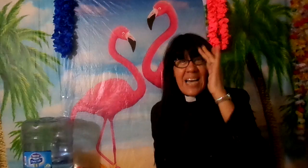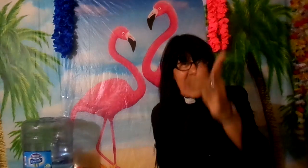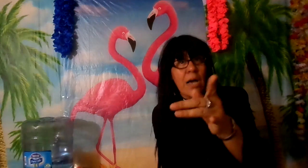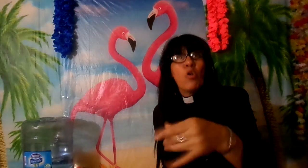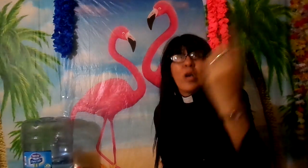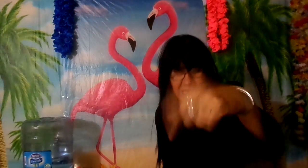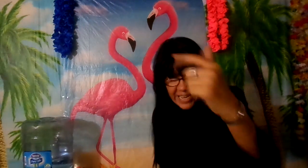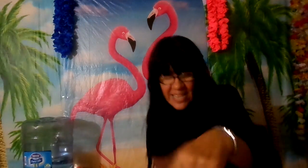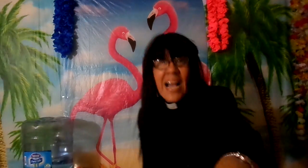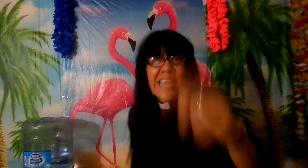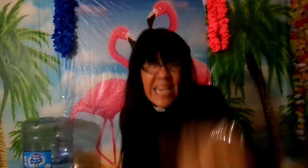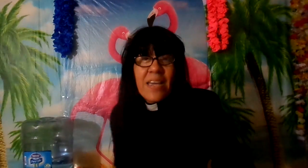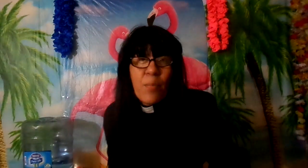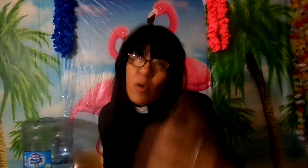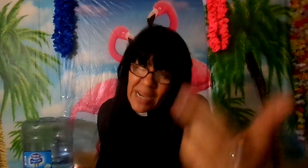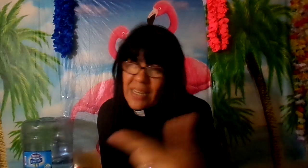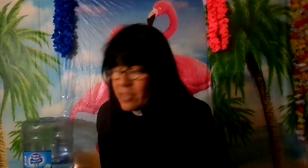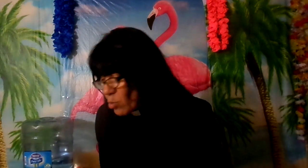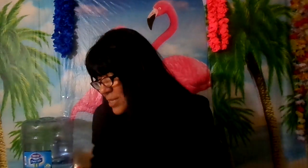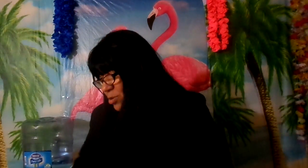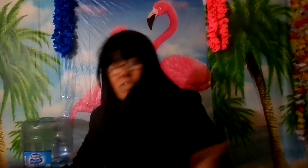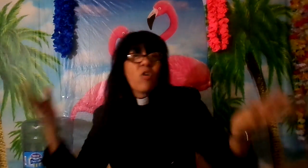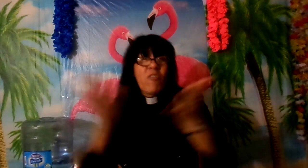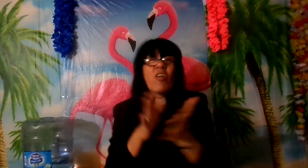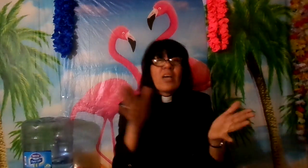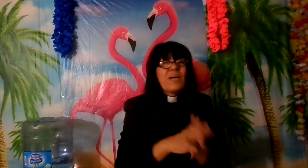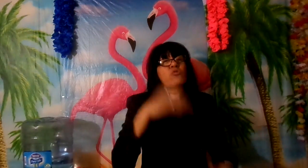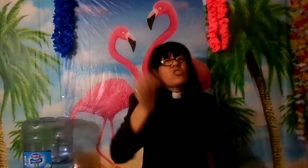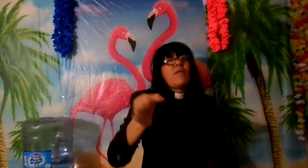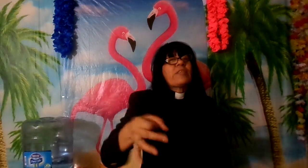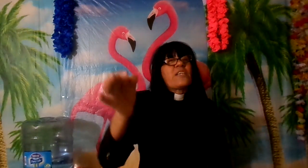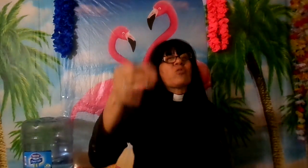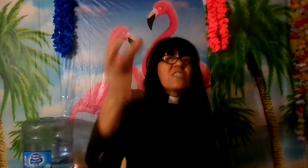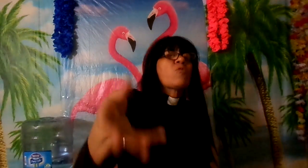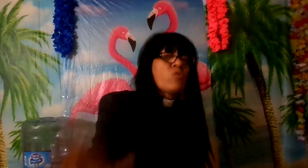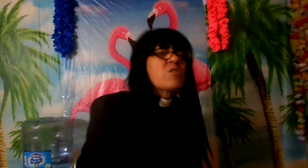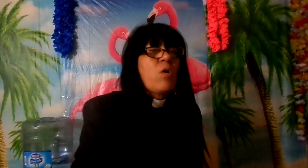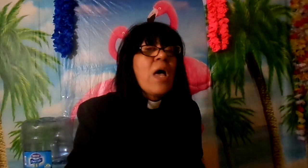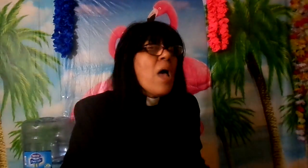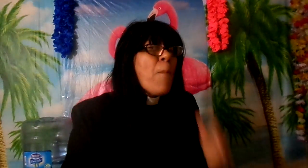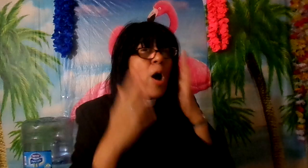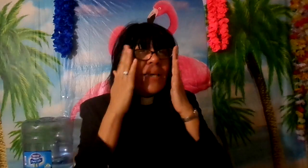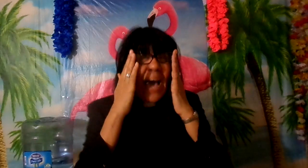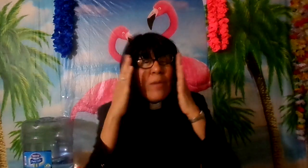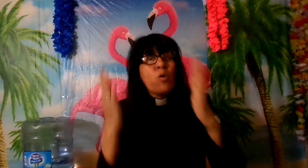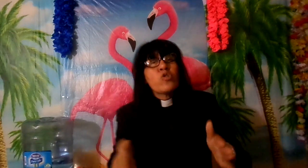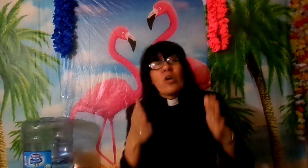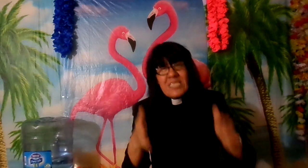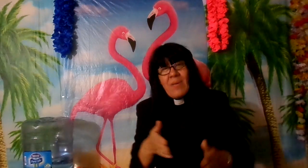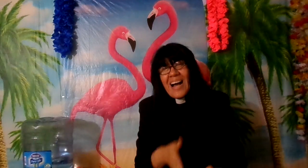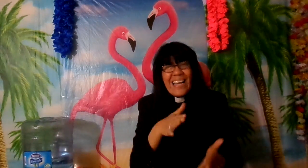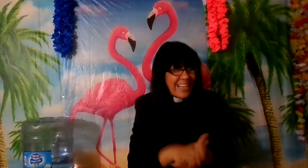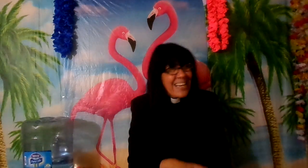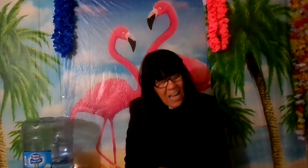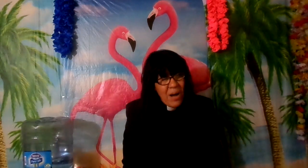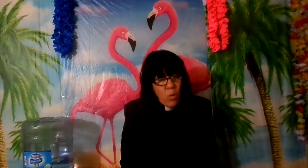pasarán los que se queden aquí por la gran tribulación eso es lo que fue lo que hermano el chichi habla te quiso decir con eso porque hay muchos que se van a quedar aquí abajo